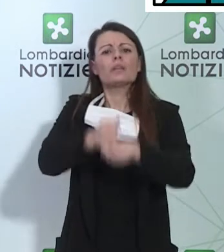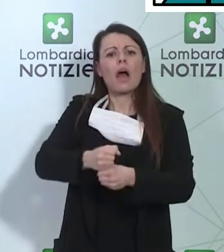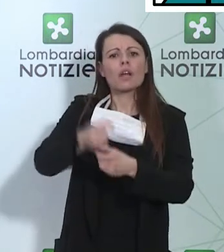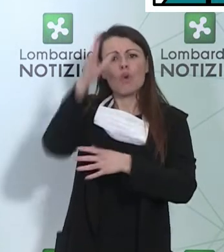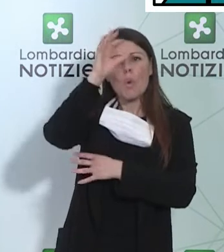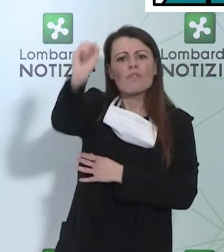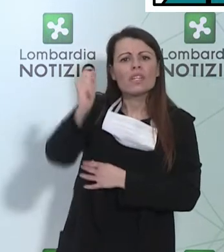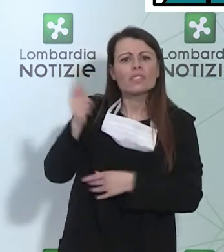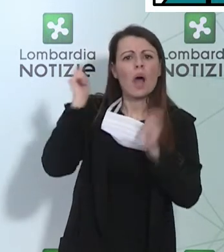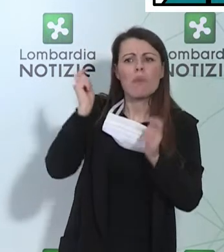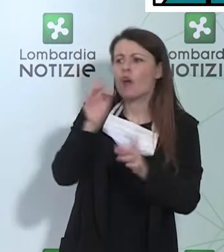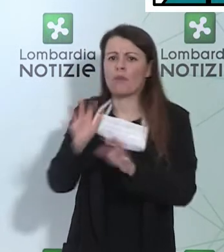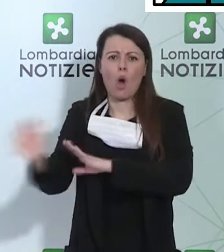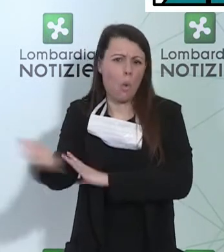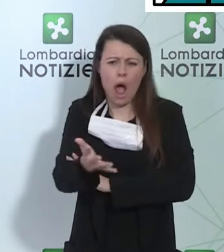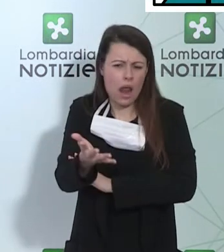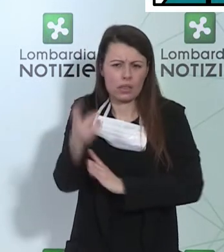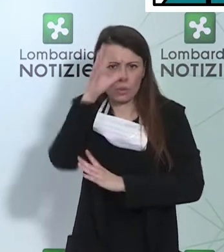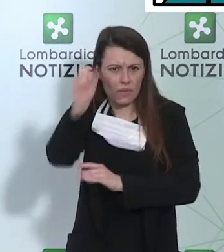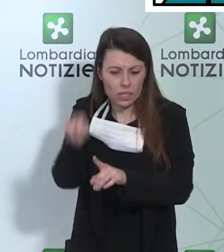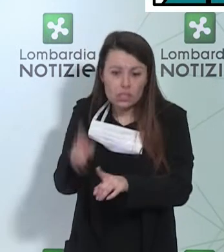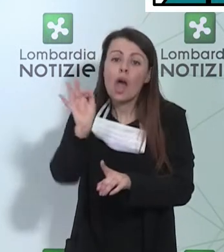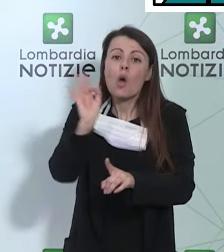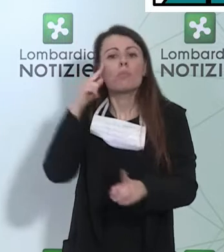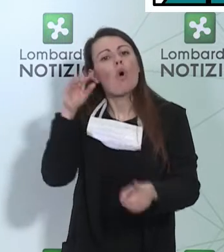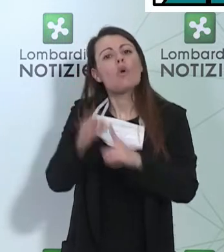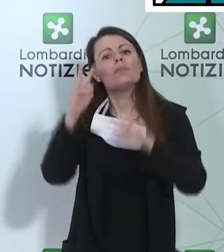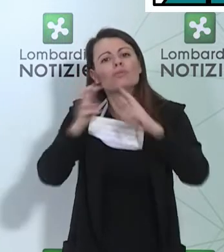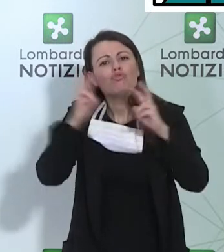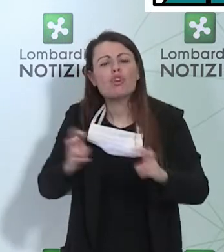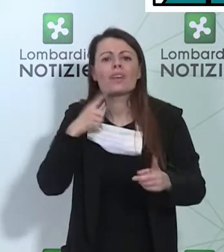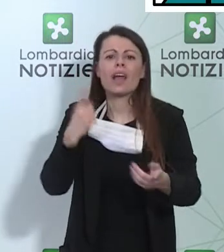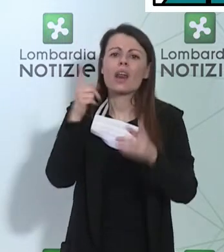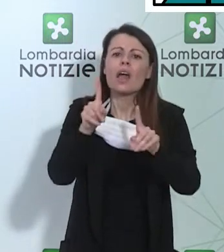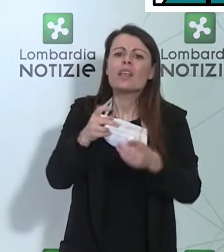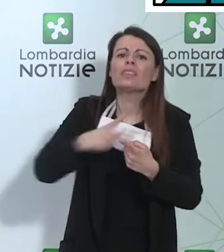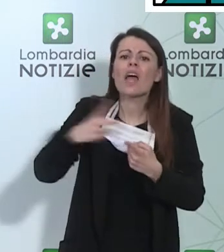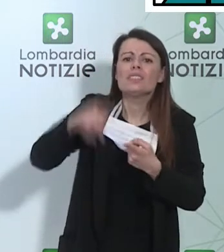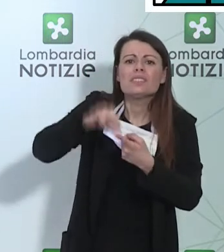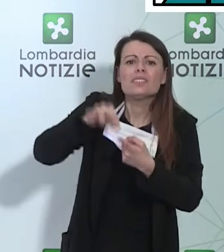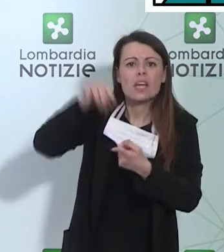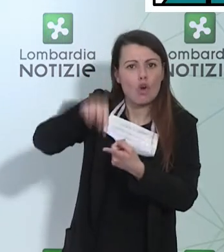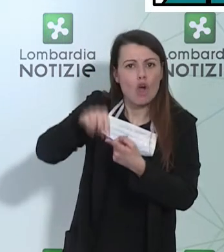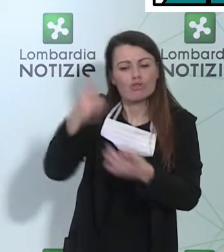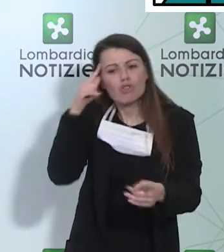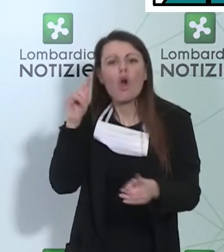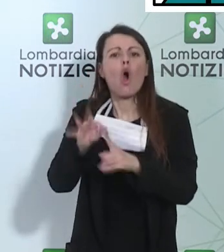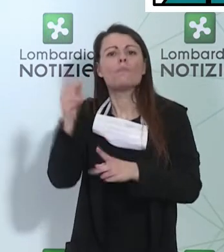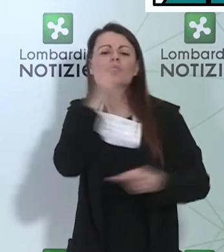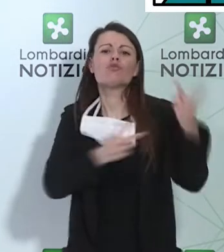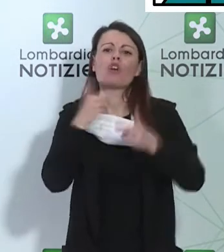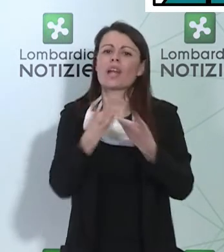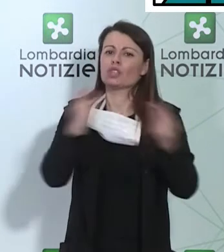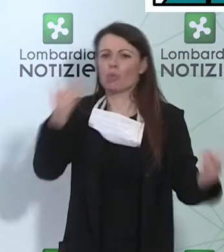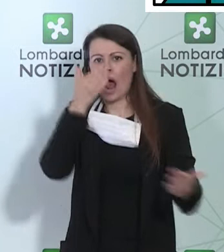'esame di questi test sierologici per prendere una decisione circa il loro utilizzo. Grazie.